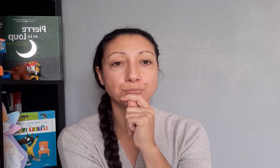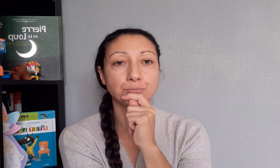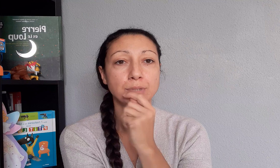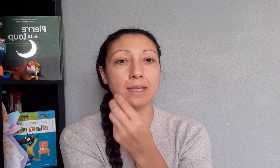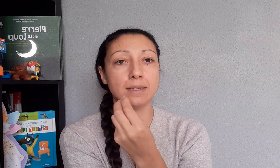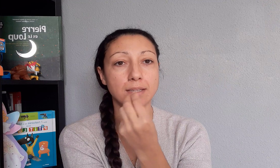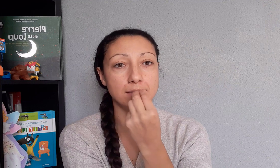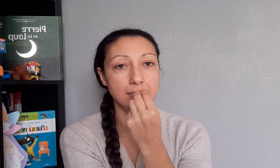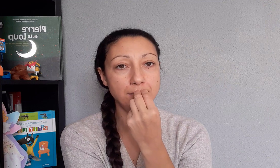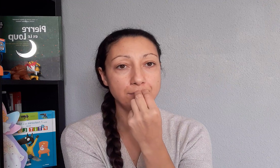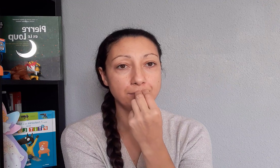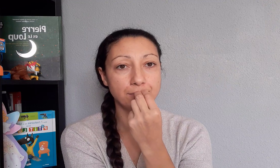doudou, tétine.